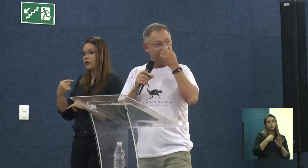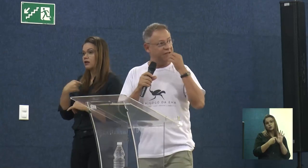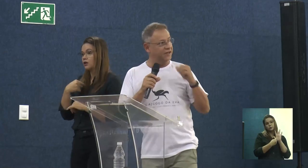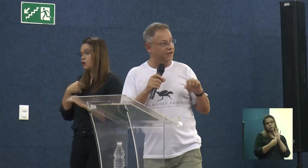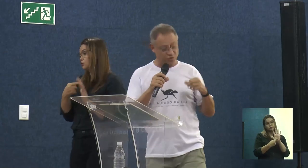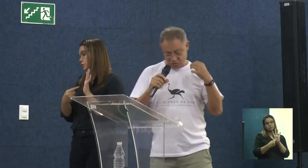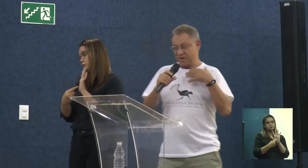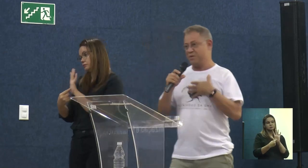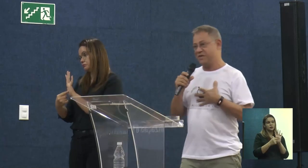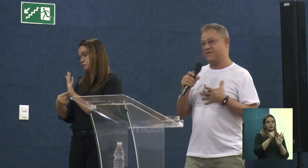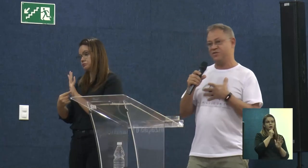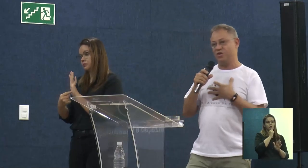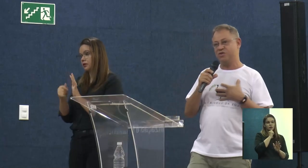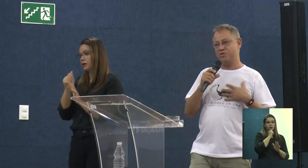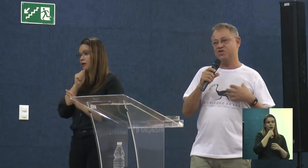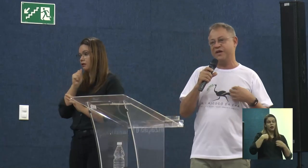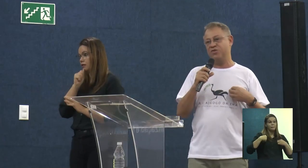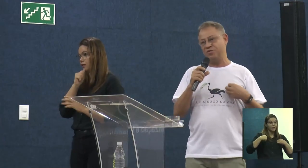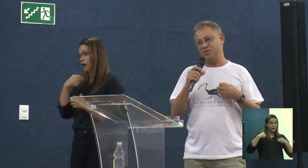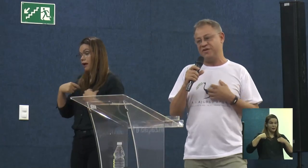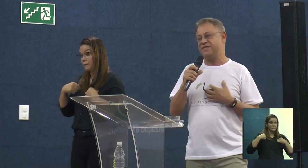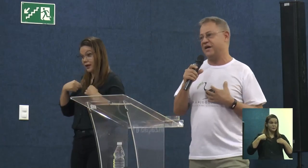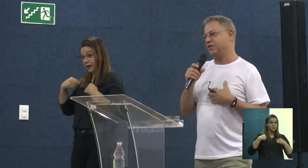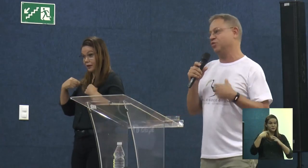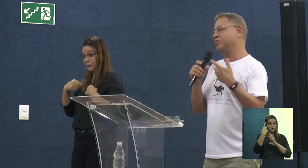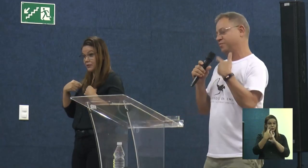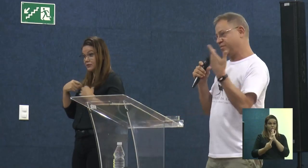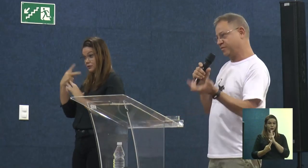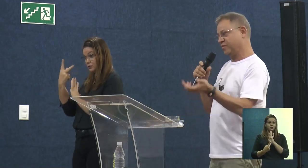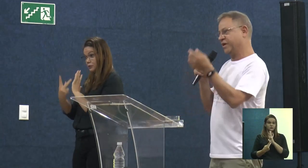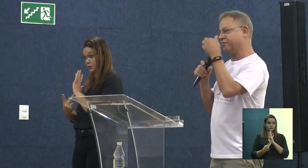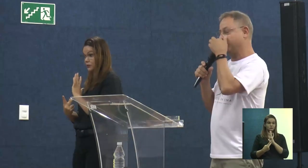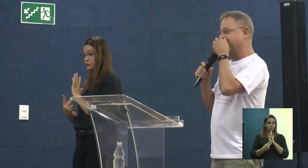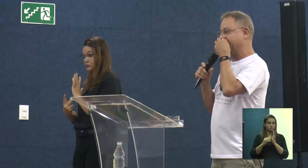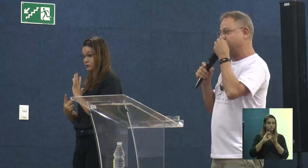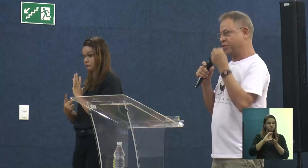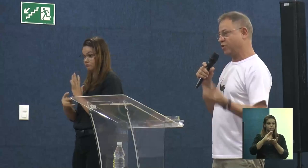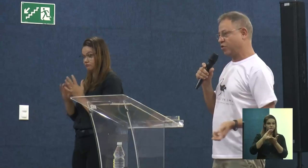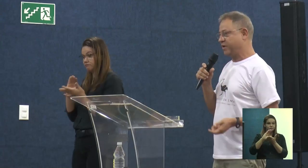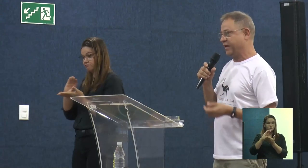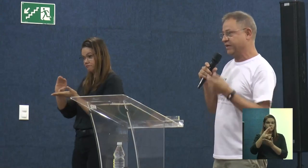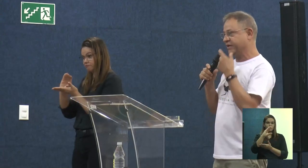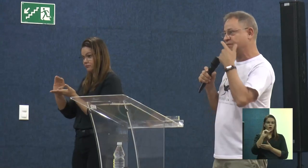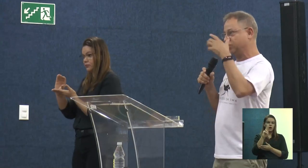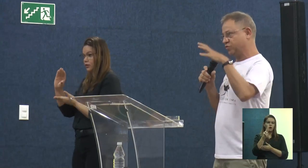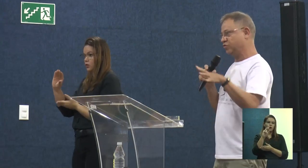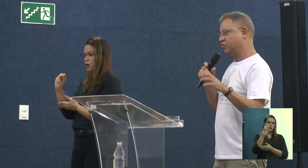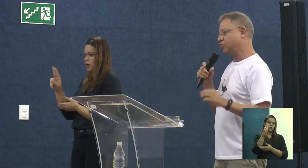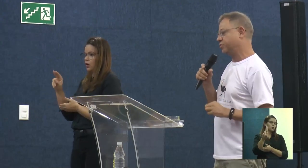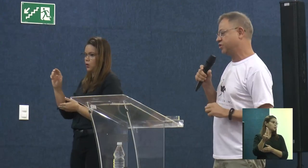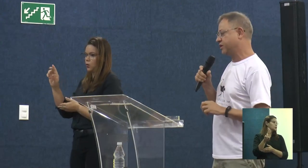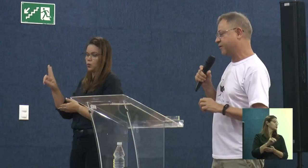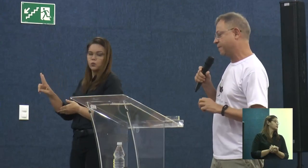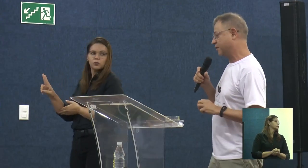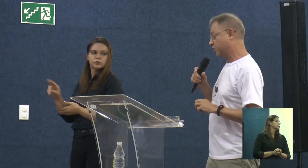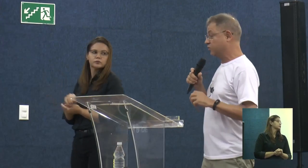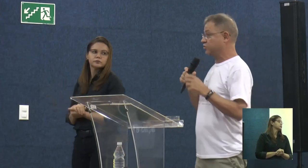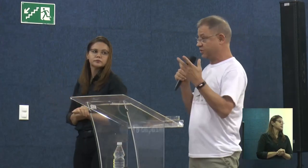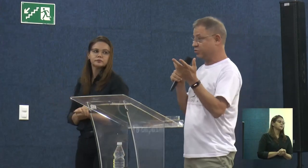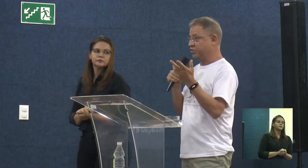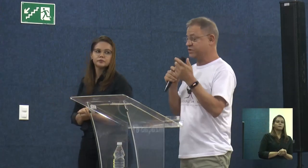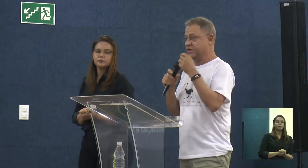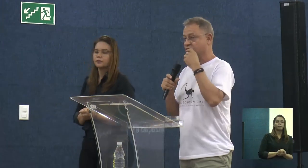aqui, eu estou com uma camisa do nosso projeto financiado, fomentado pelo CalBR, né, no último edital,